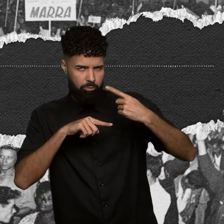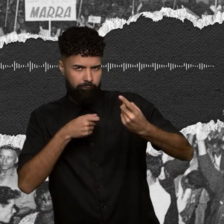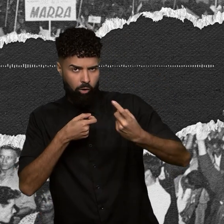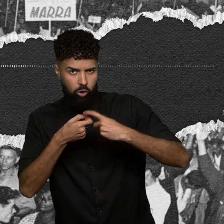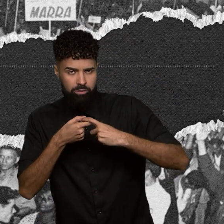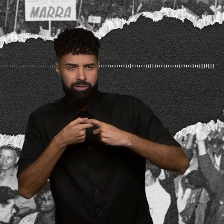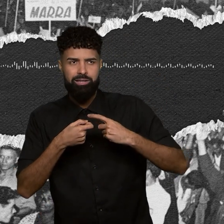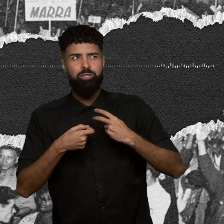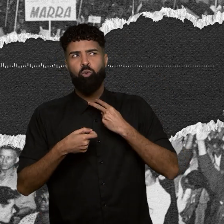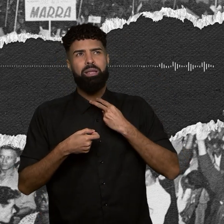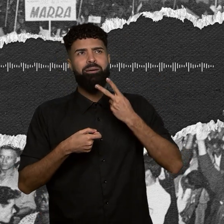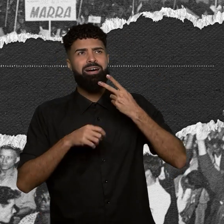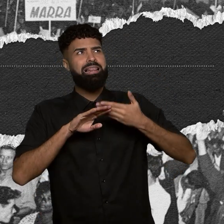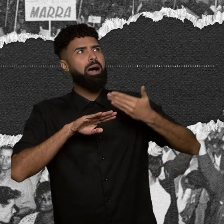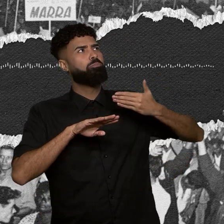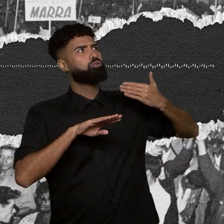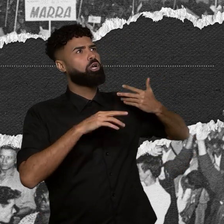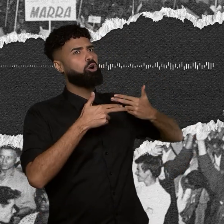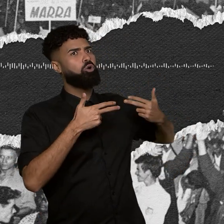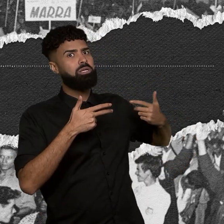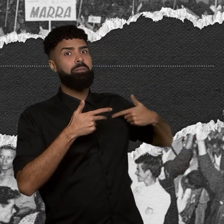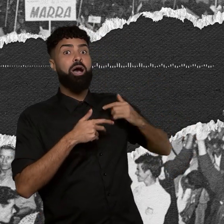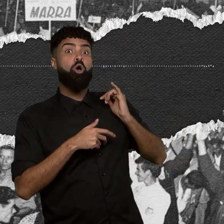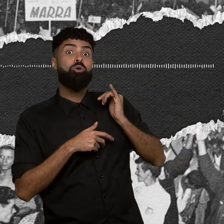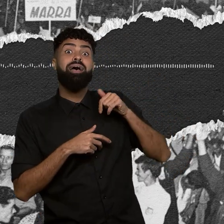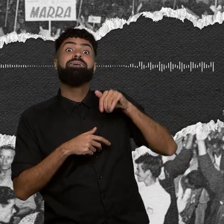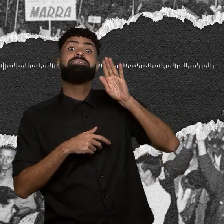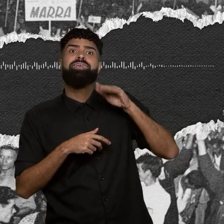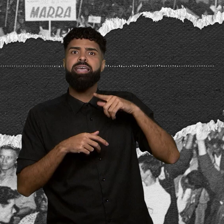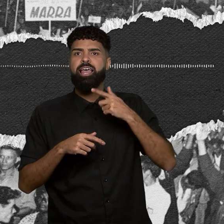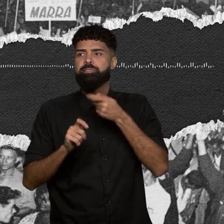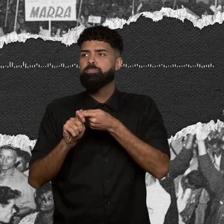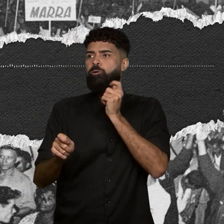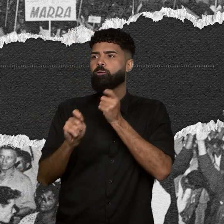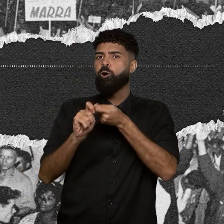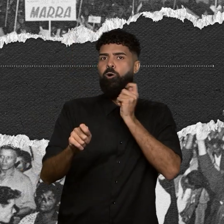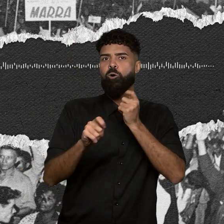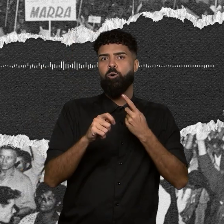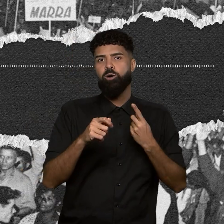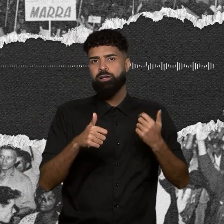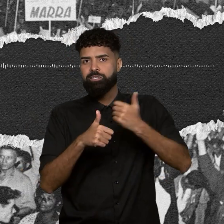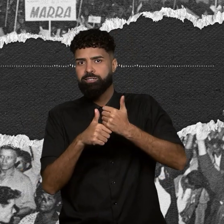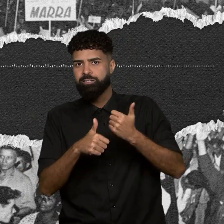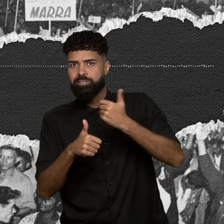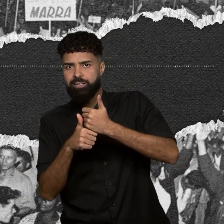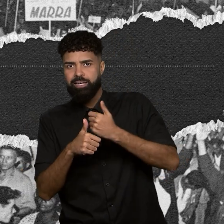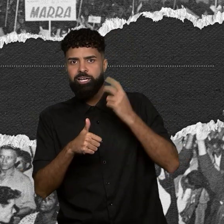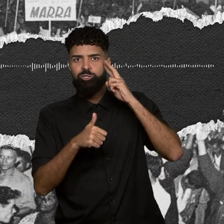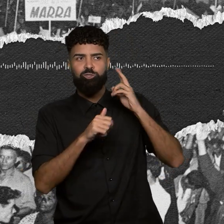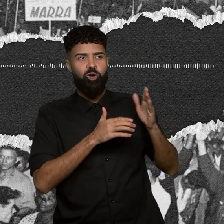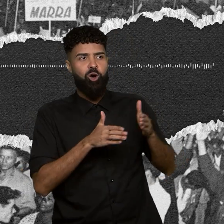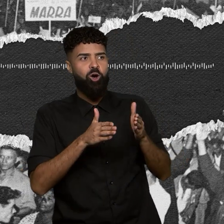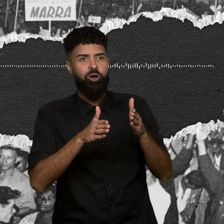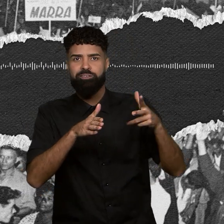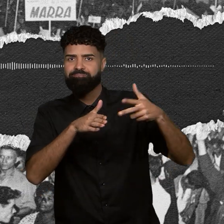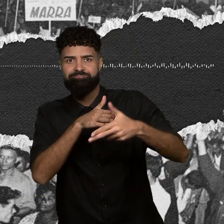trás sem contar quem lucrou com o que se instalou por cima de toda essa história interrompida. A gente se ouve na segunda